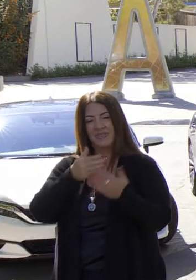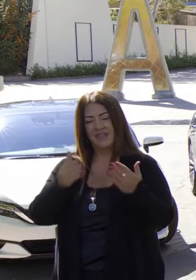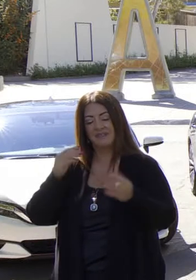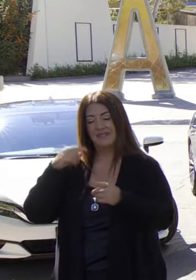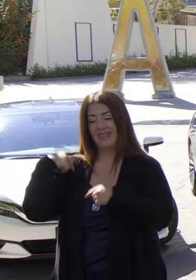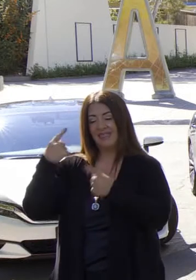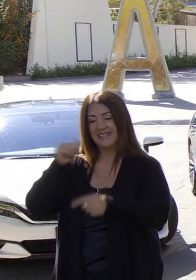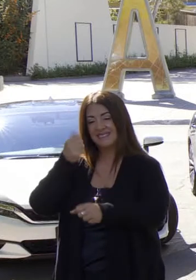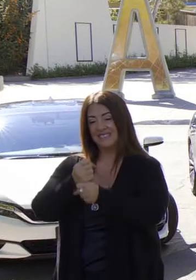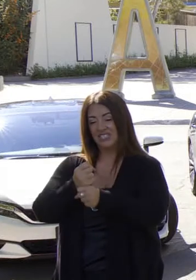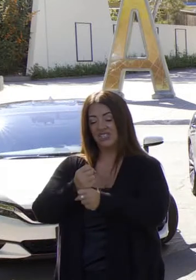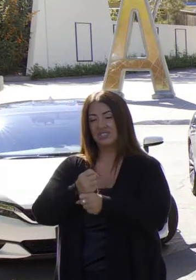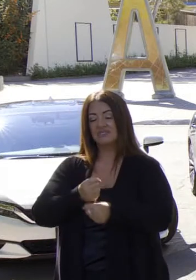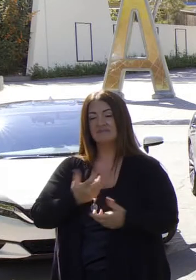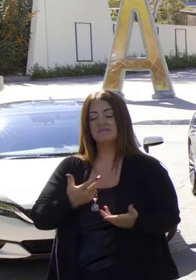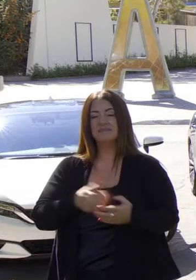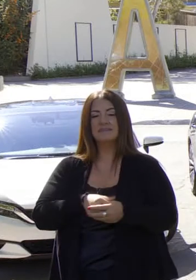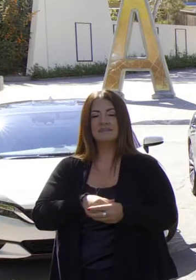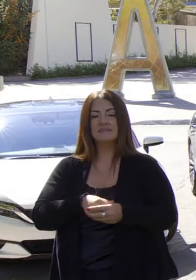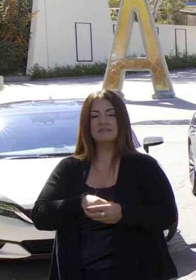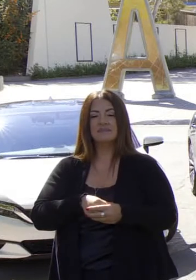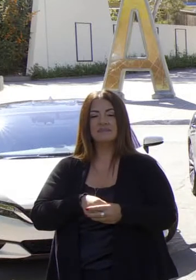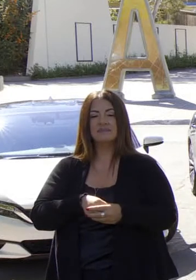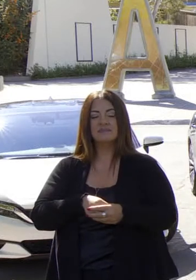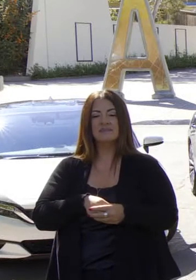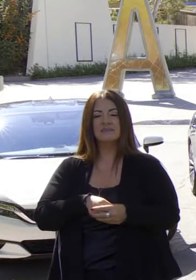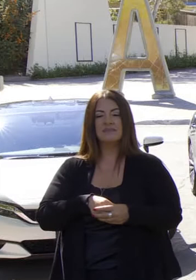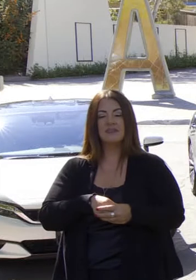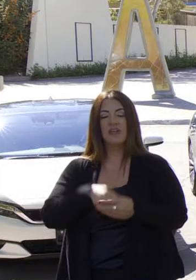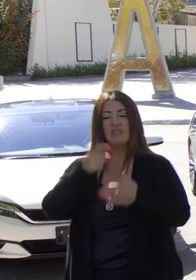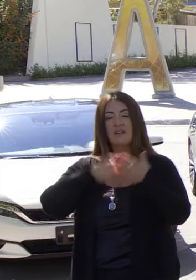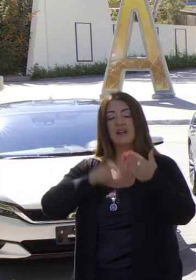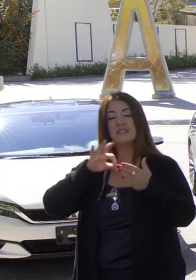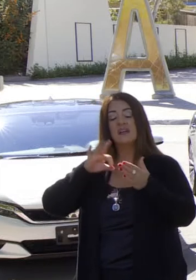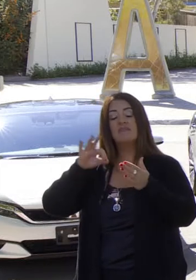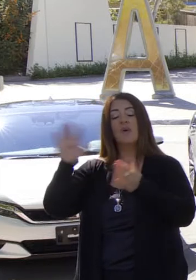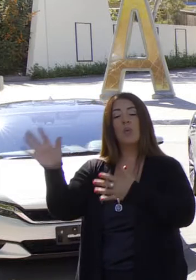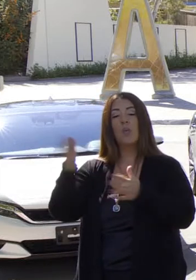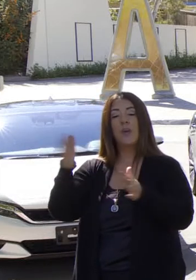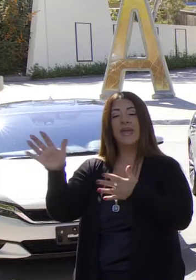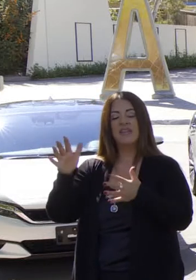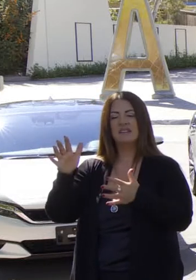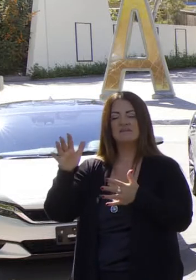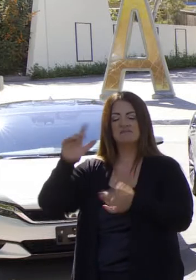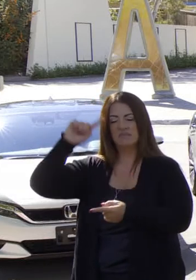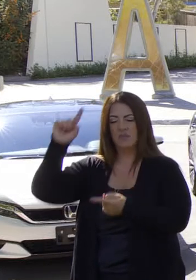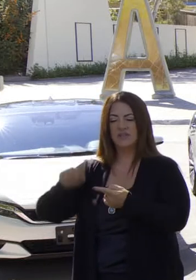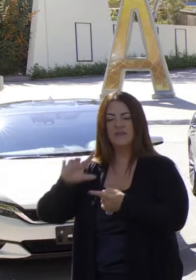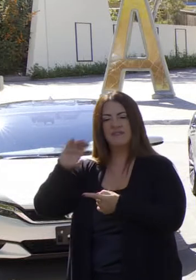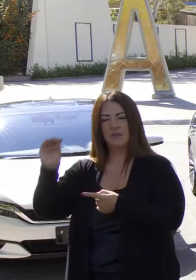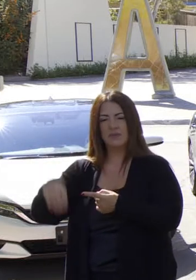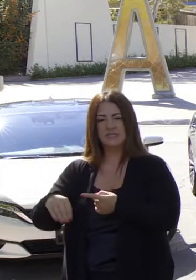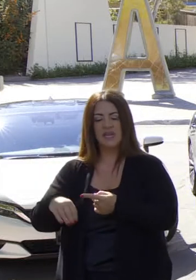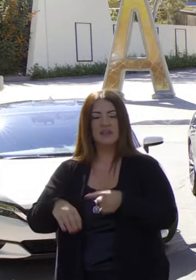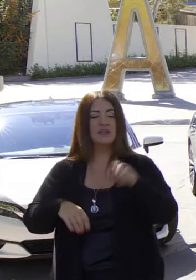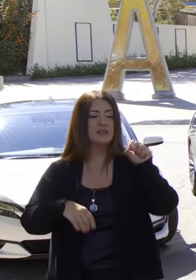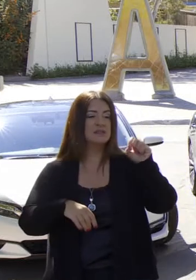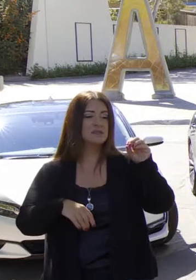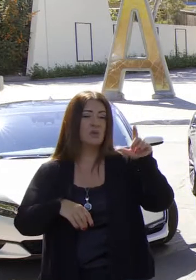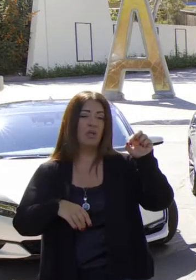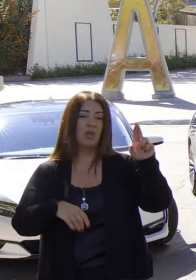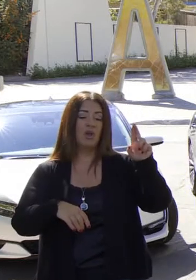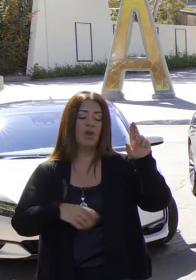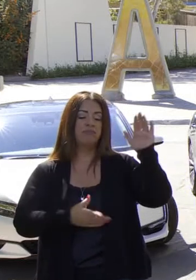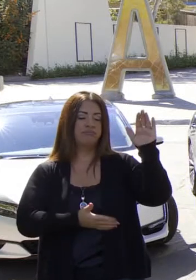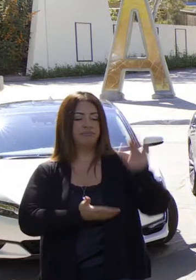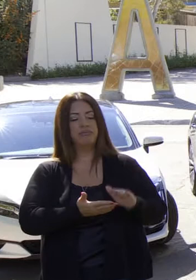puntos. En la última década, el costo del viento ha bajado a la mitad y el costo de energía solar ha bajado 85%.